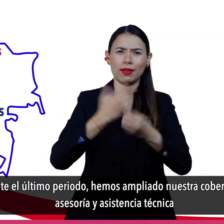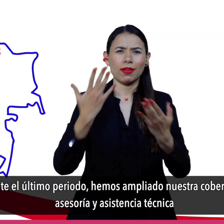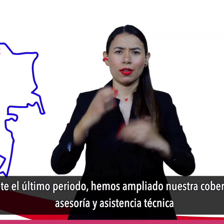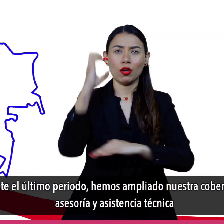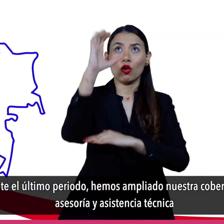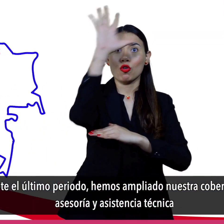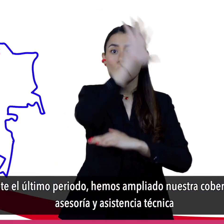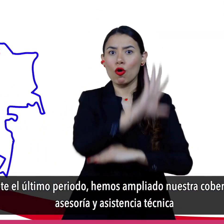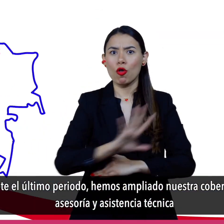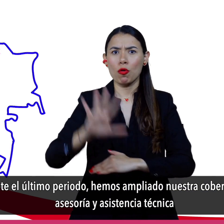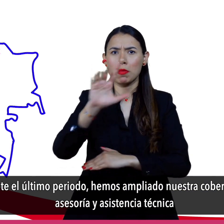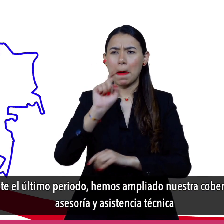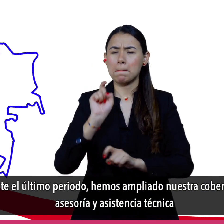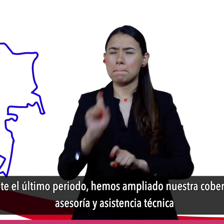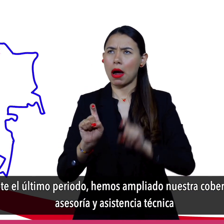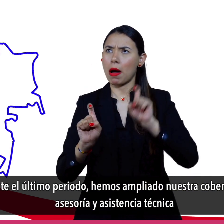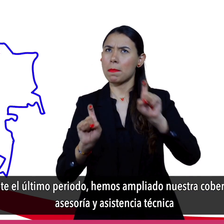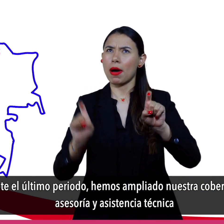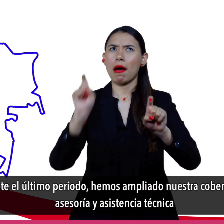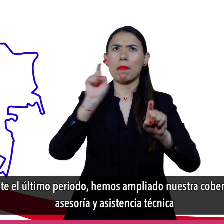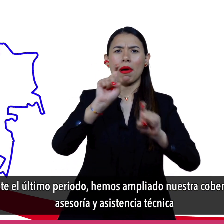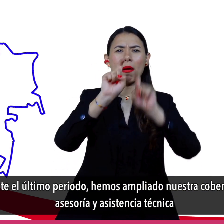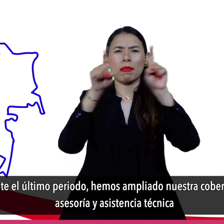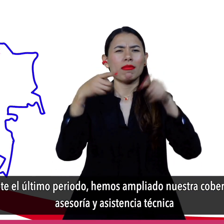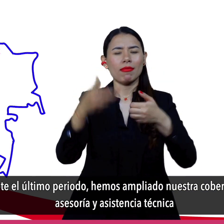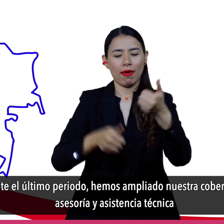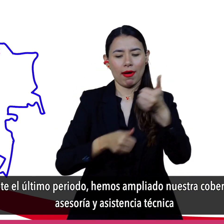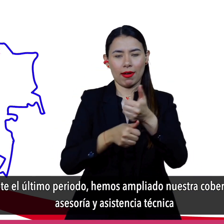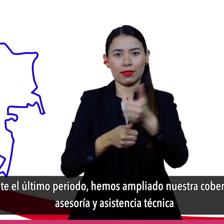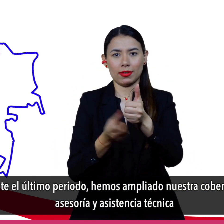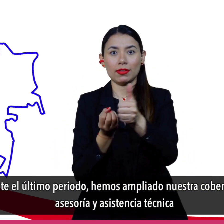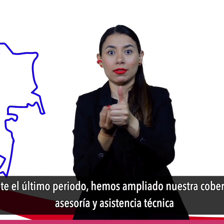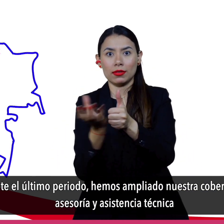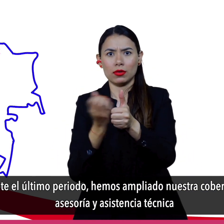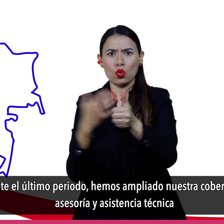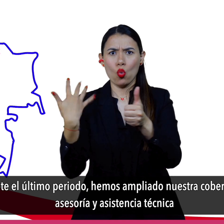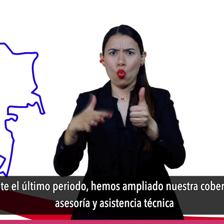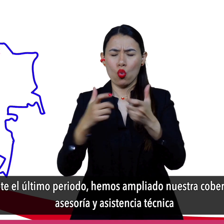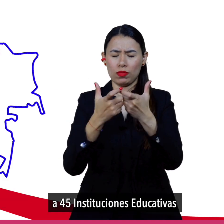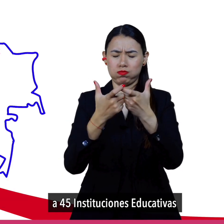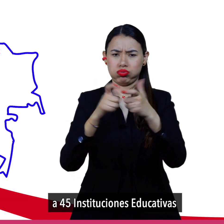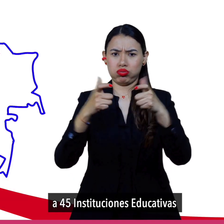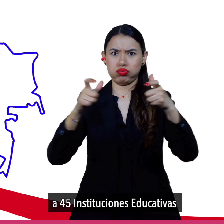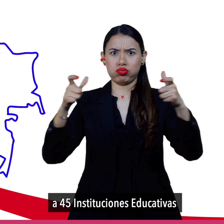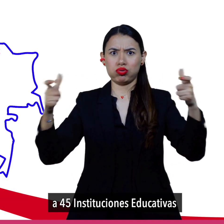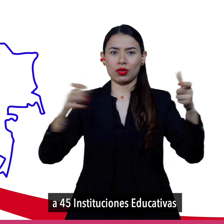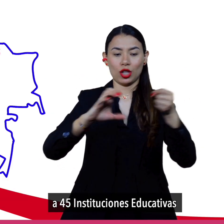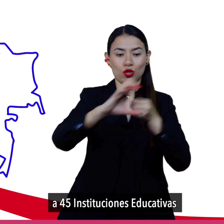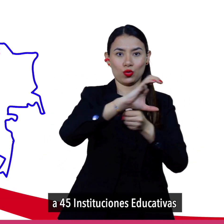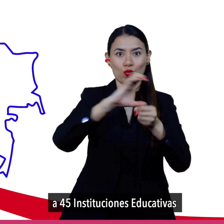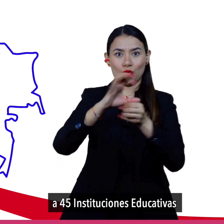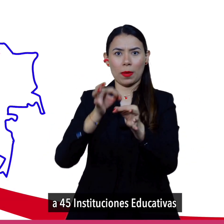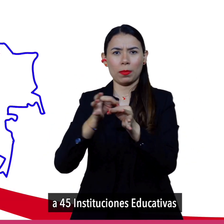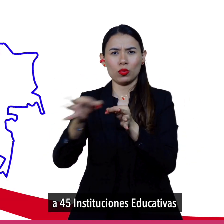Durante el último periodo hemos ampliado nuestra cobertura de asesoría y asistencia técnica a 45 instituciones educativas